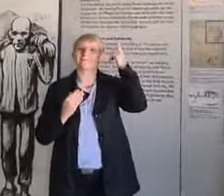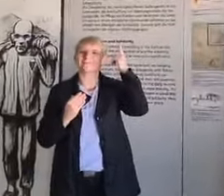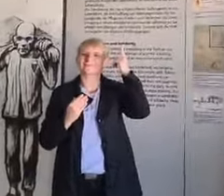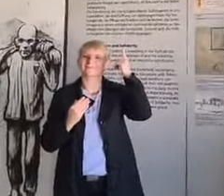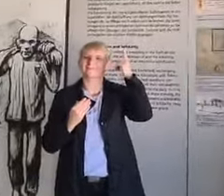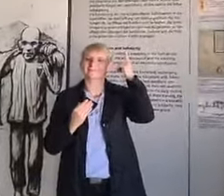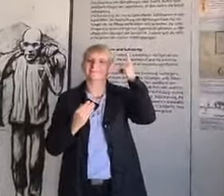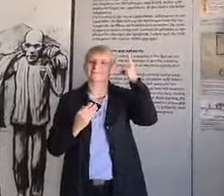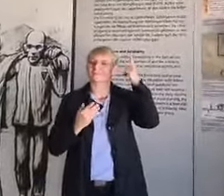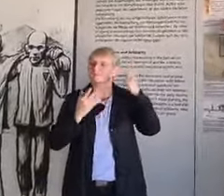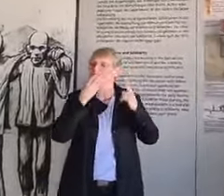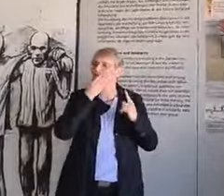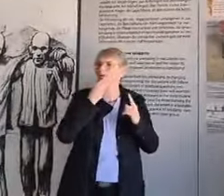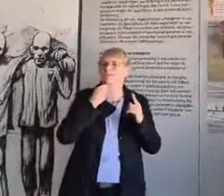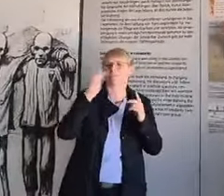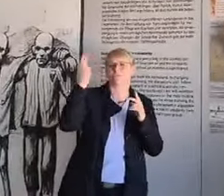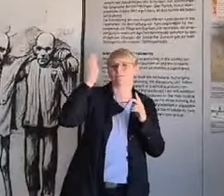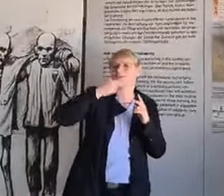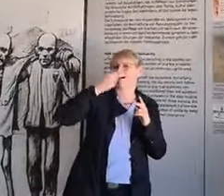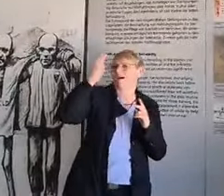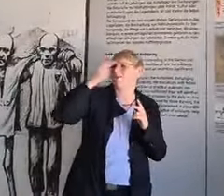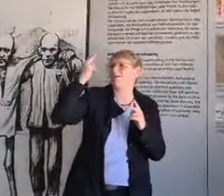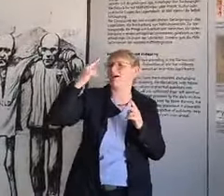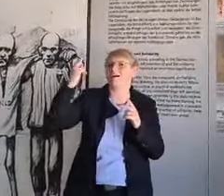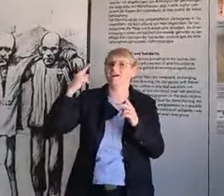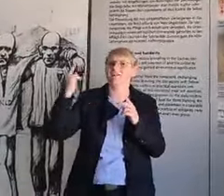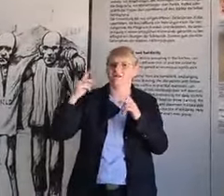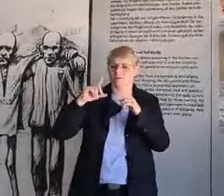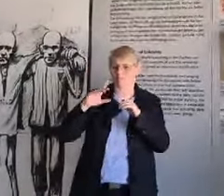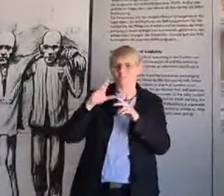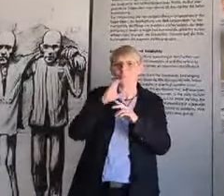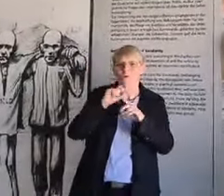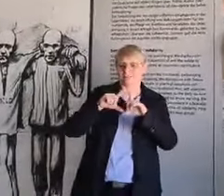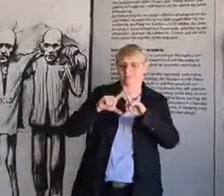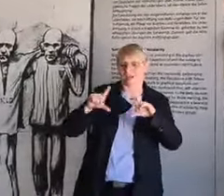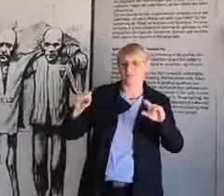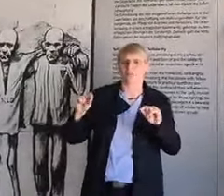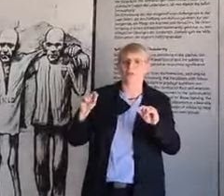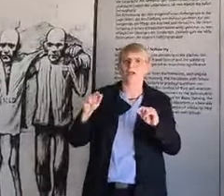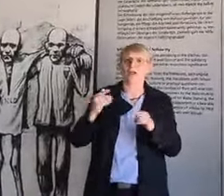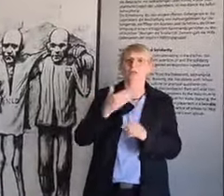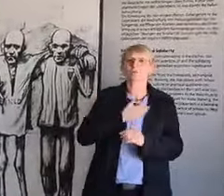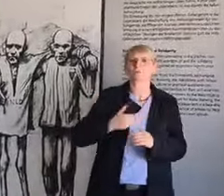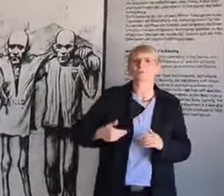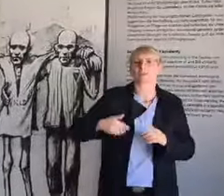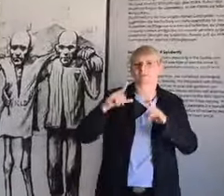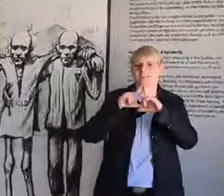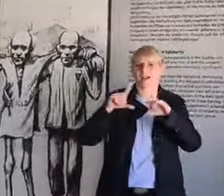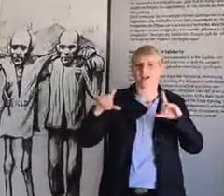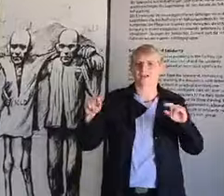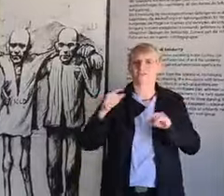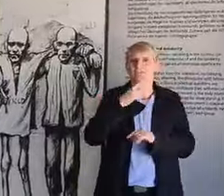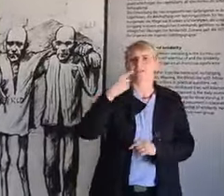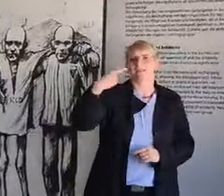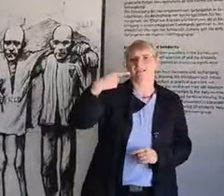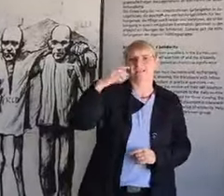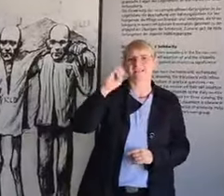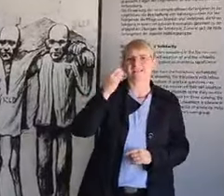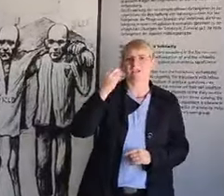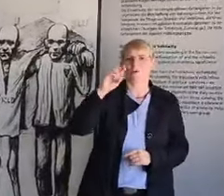these postcards or geneses, here for example from Georg Tauber, where there actually